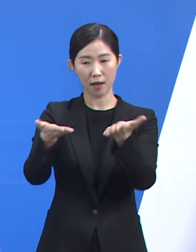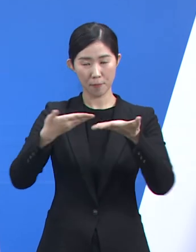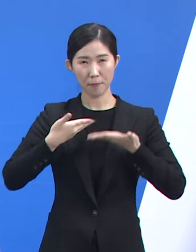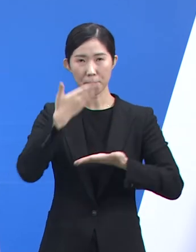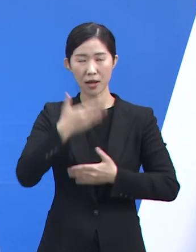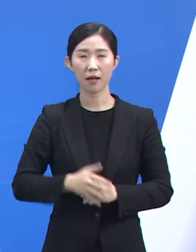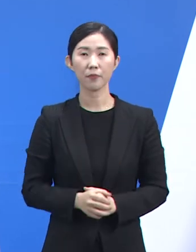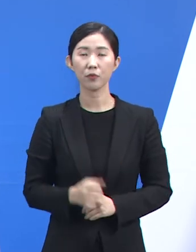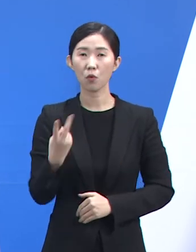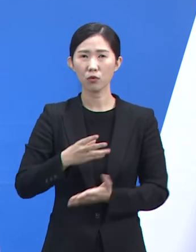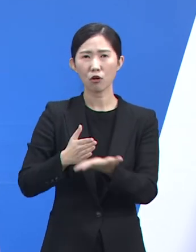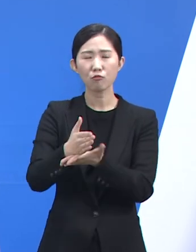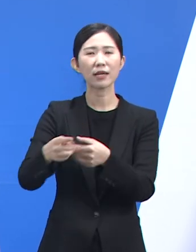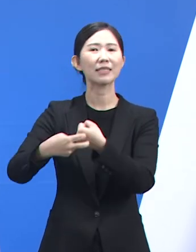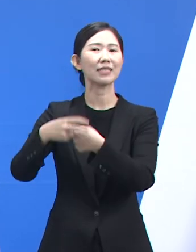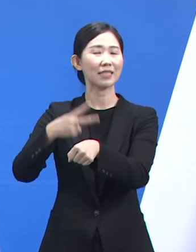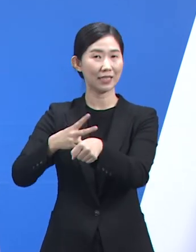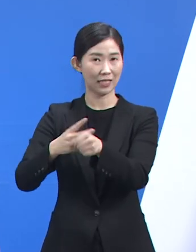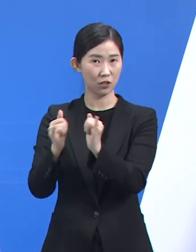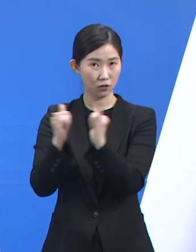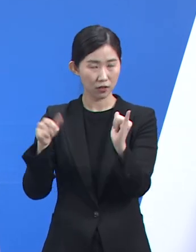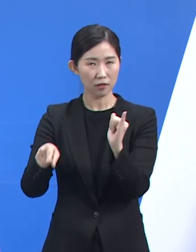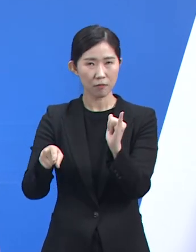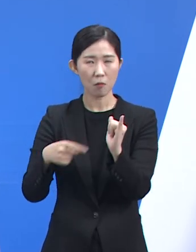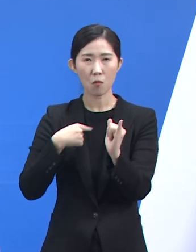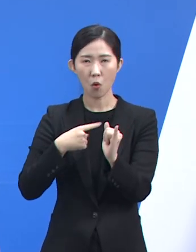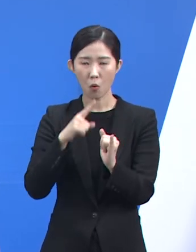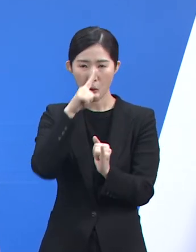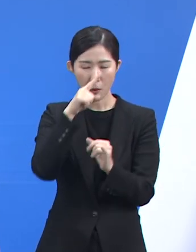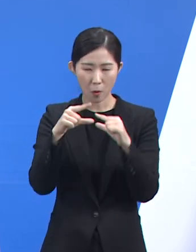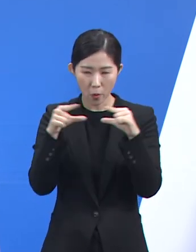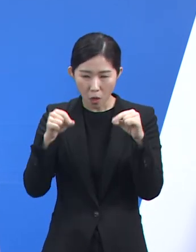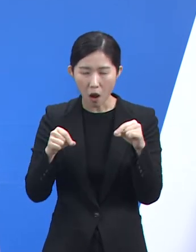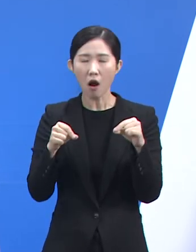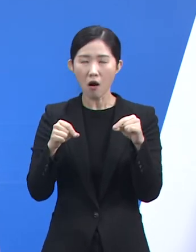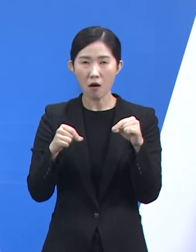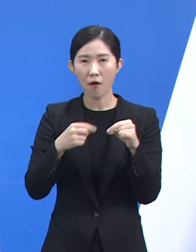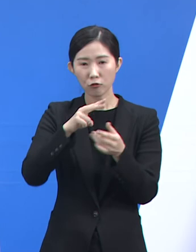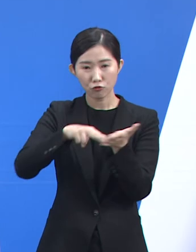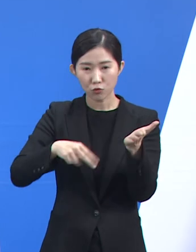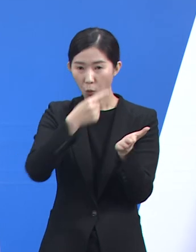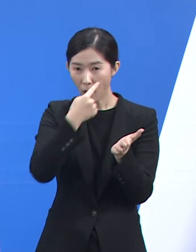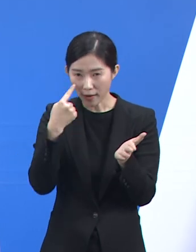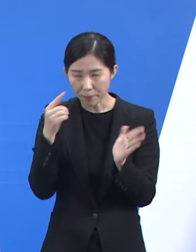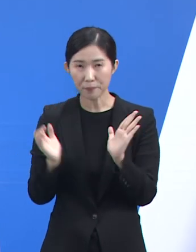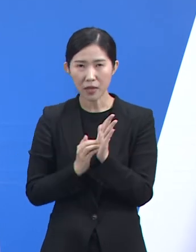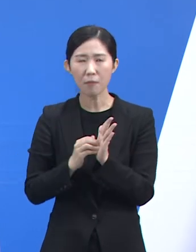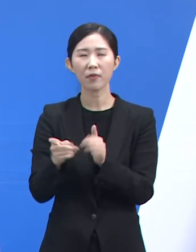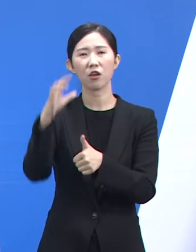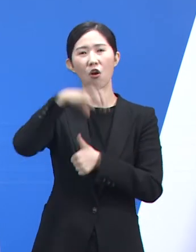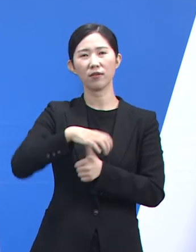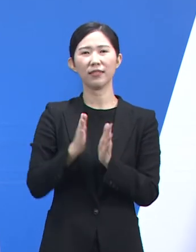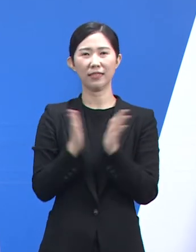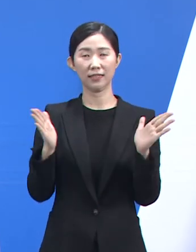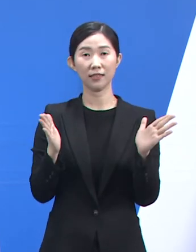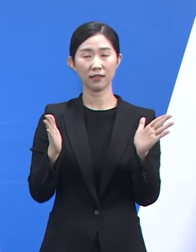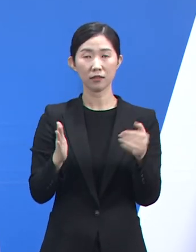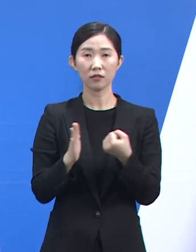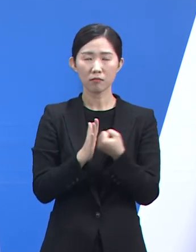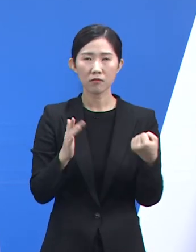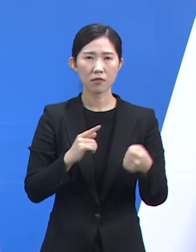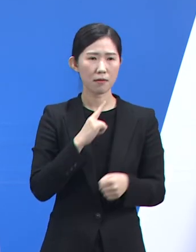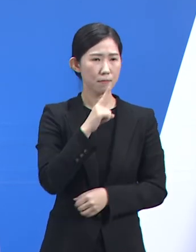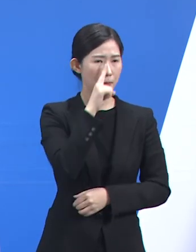전문가용 신속항원검사 양성자를 확진자로 간주하여 격리치료가 이루어짐으로써 보다 더